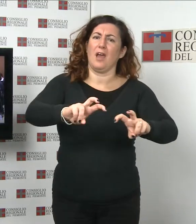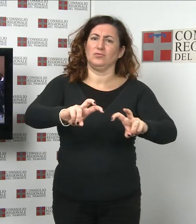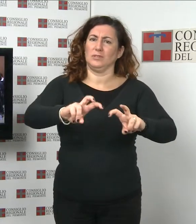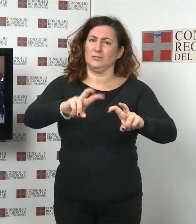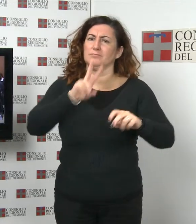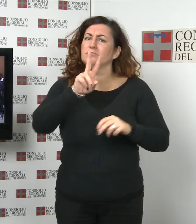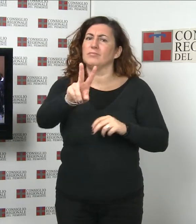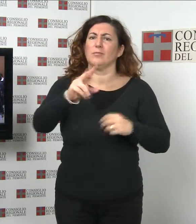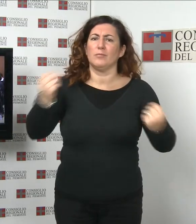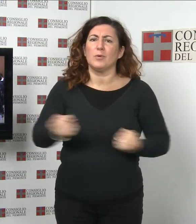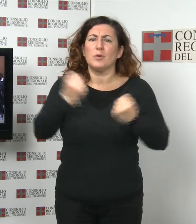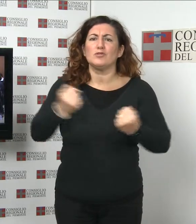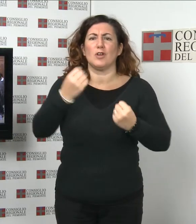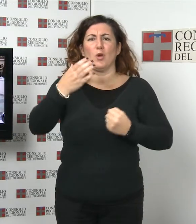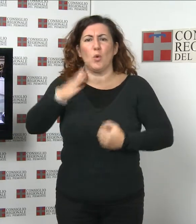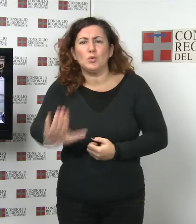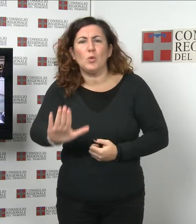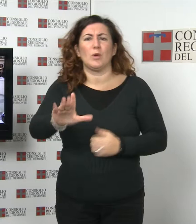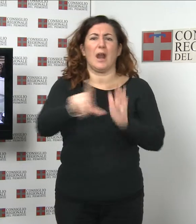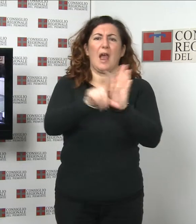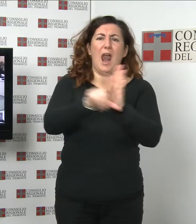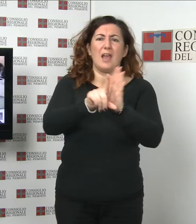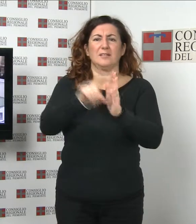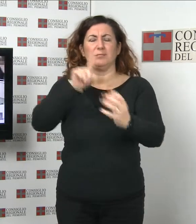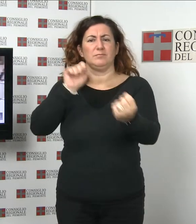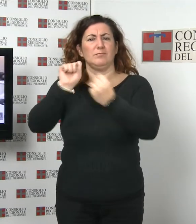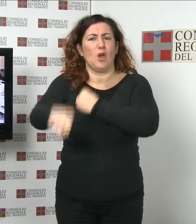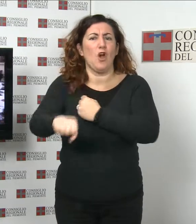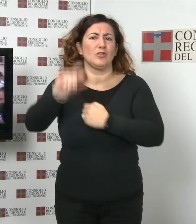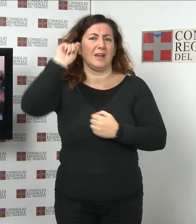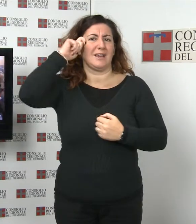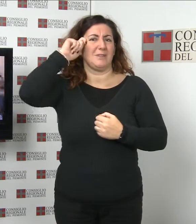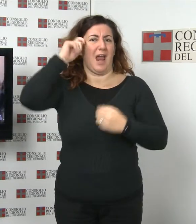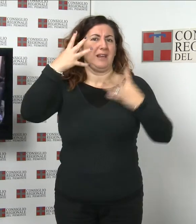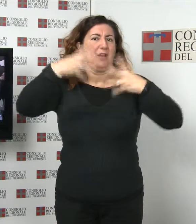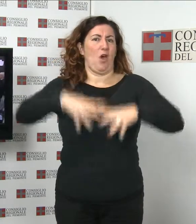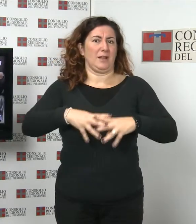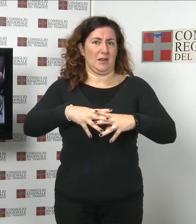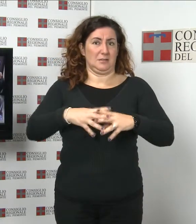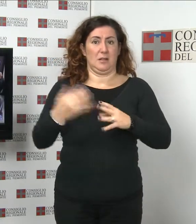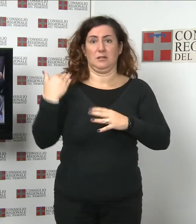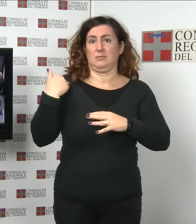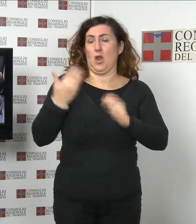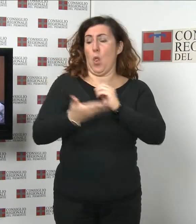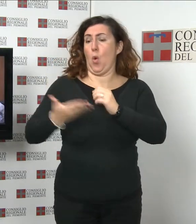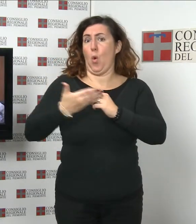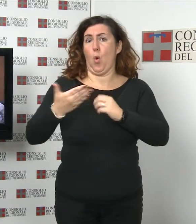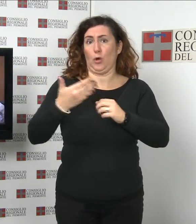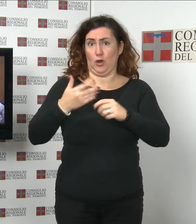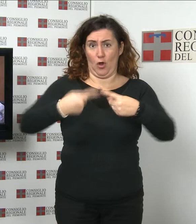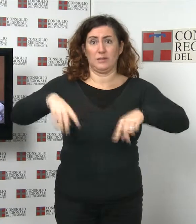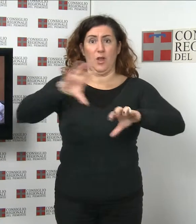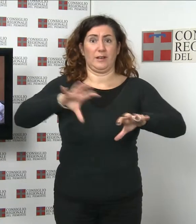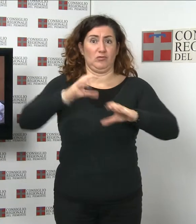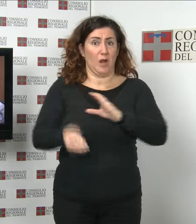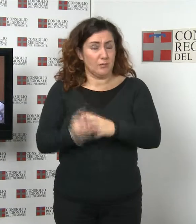della legalità e il contrasto della criminalità organizzata, istituita dal Consiglio regionale nel luglio scorso. Nella prima seduta sono